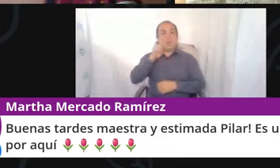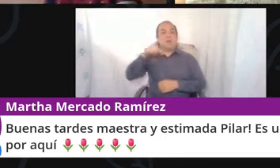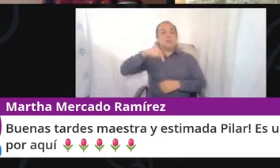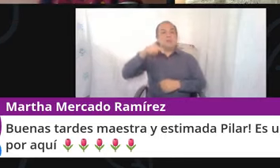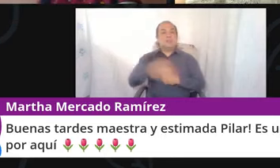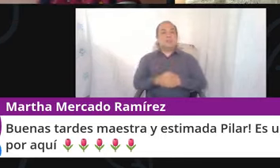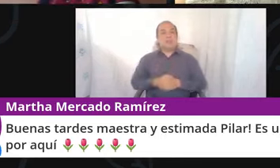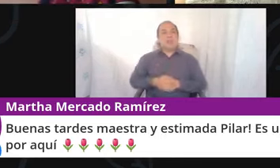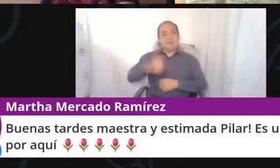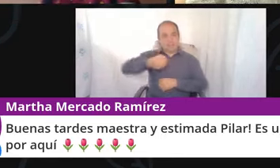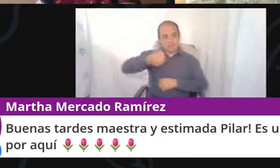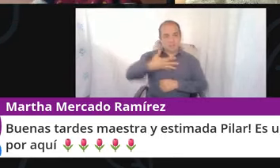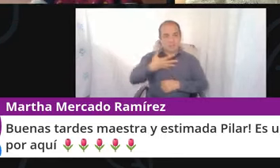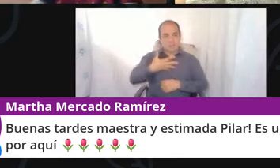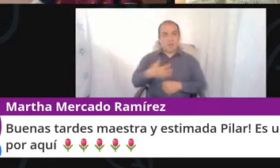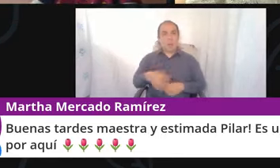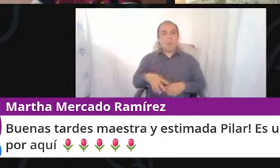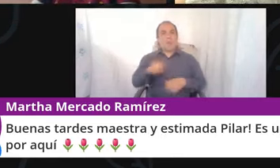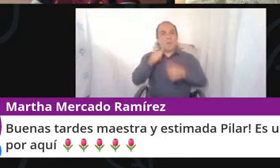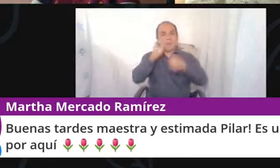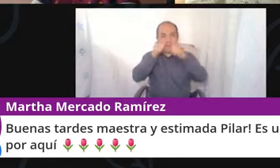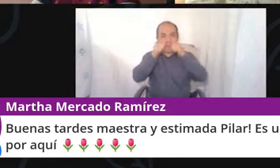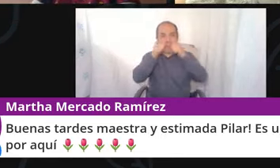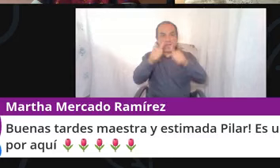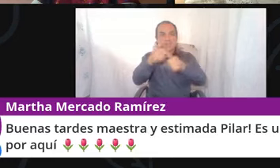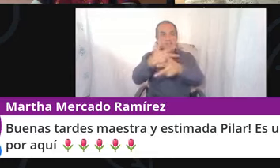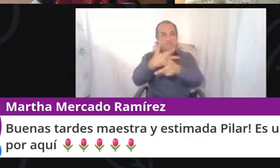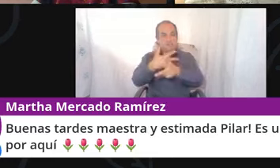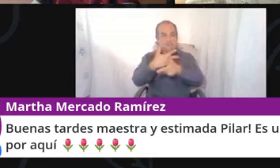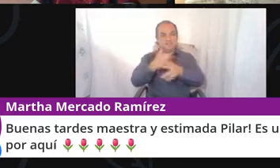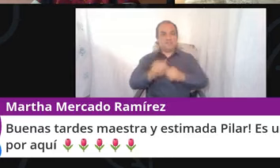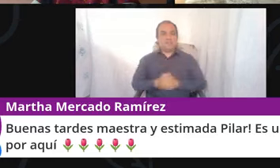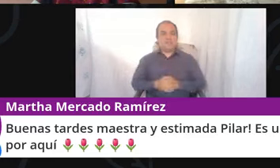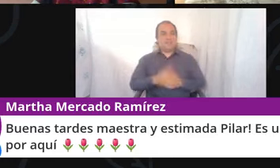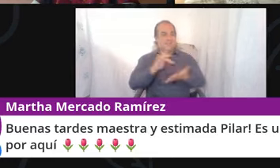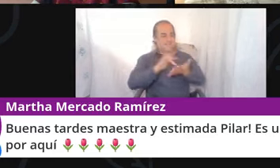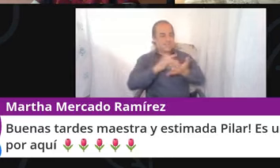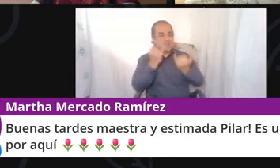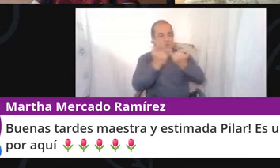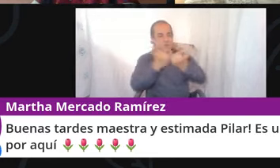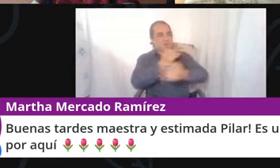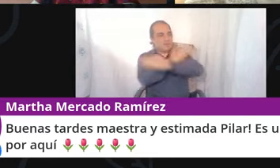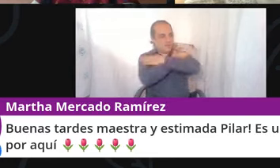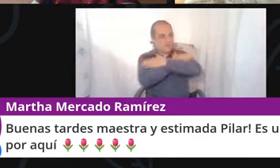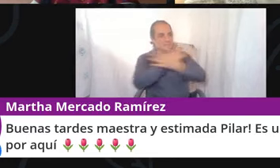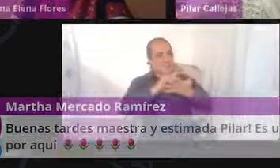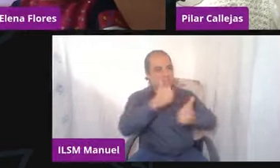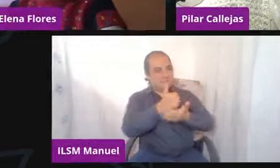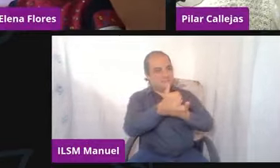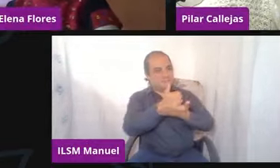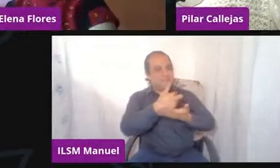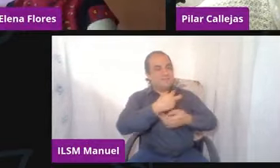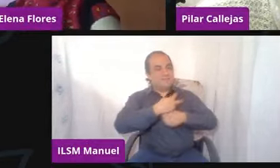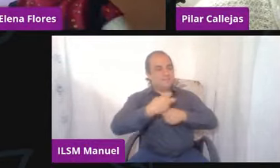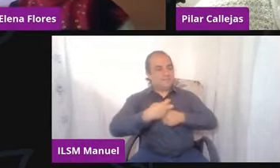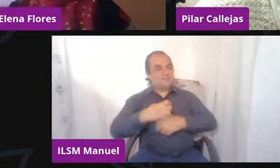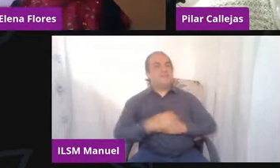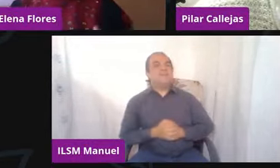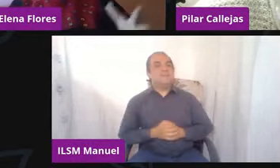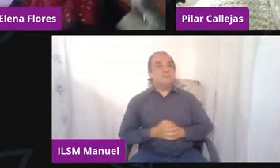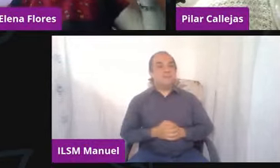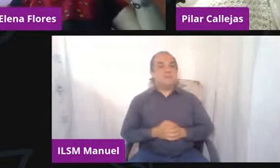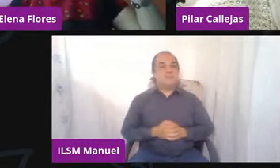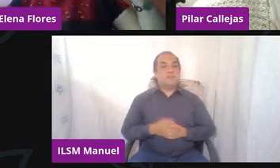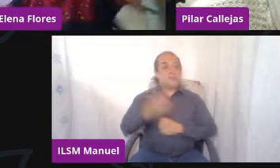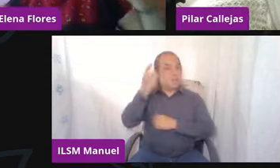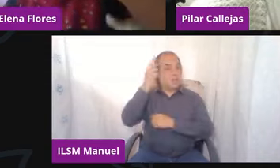quien sigue la transmisión. Ay, gracias, igualmente, un abrazo, muchas gracias por la invitación. Gracias, Pilar. Doctora,